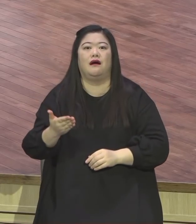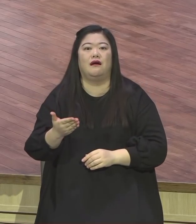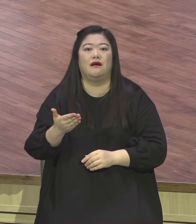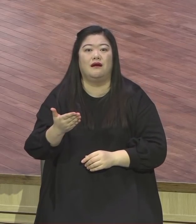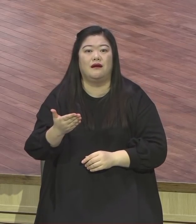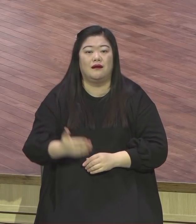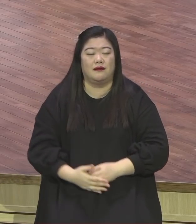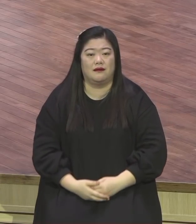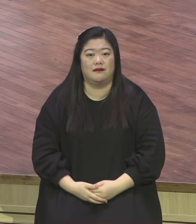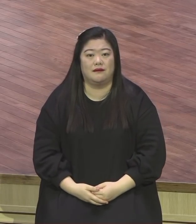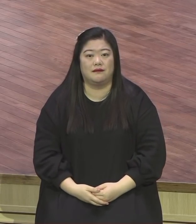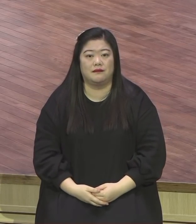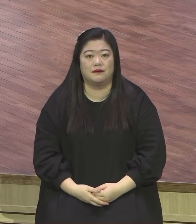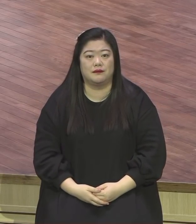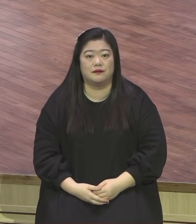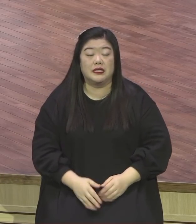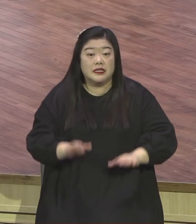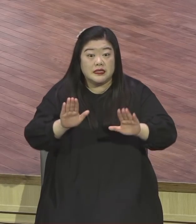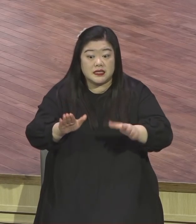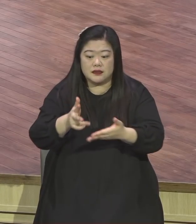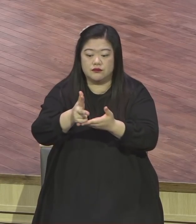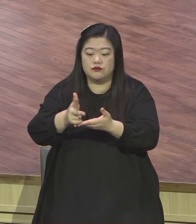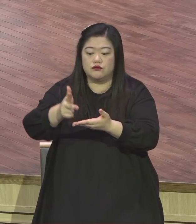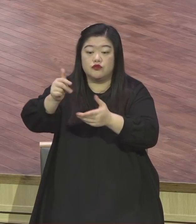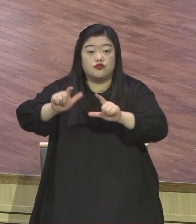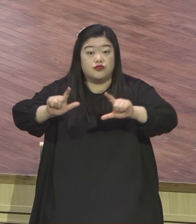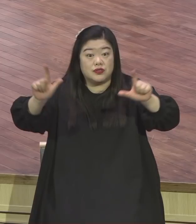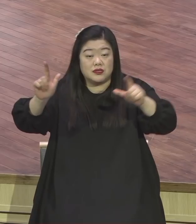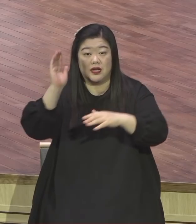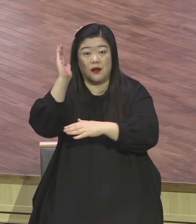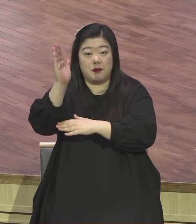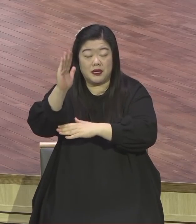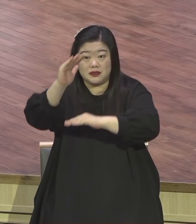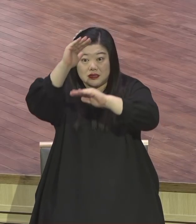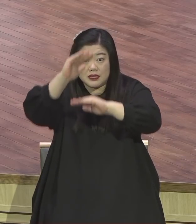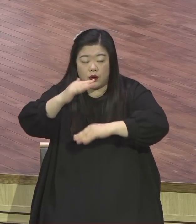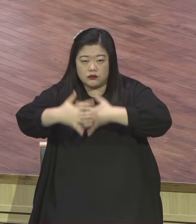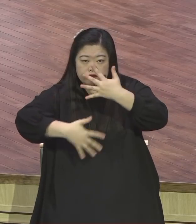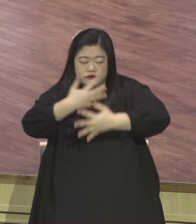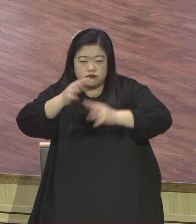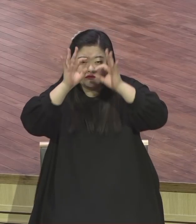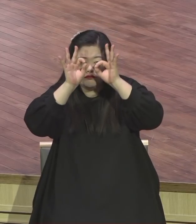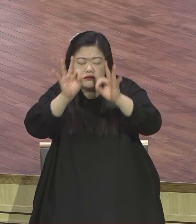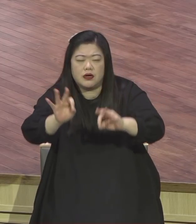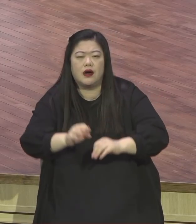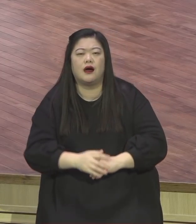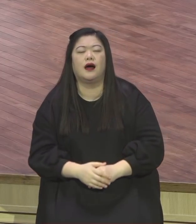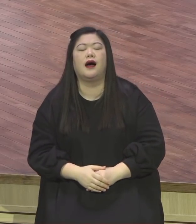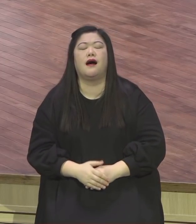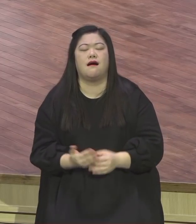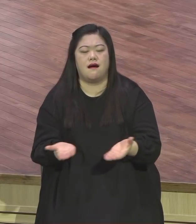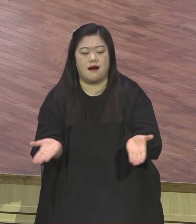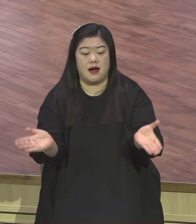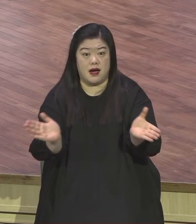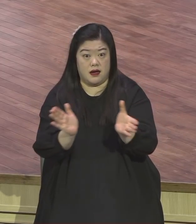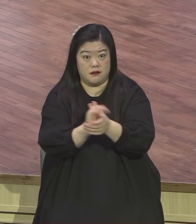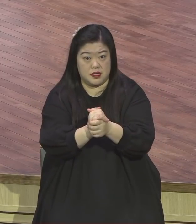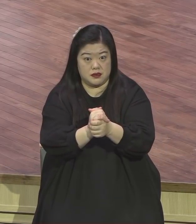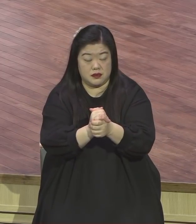강단에서 선포된 말씀을 듣고 깨닫고 있다고 하면 그것이 다른 것과 바꿀 수 있는 최고의